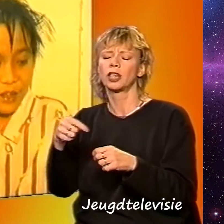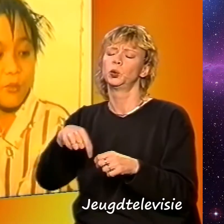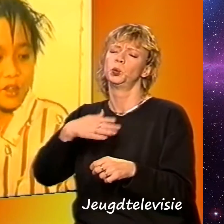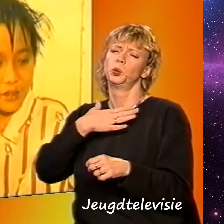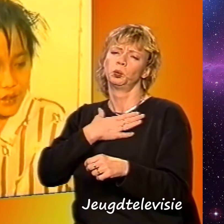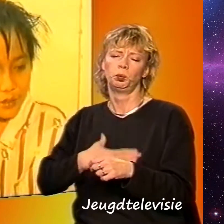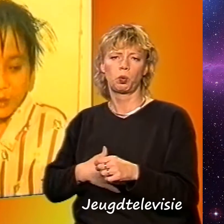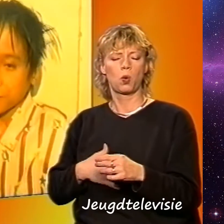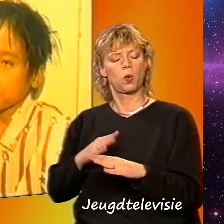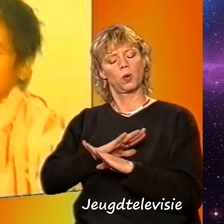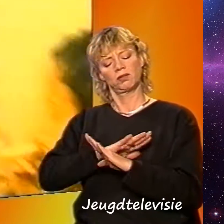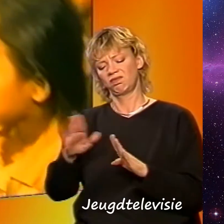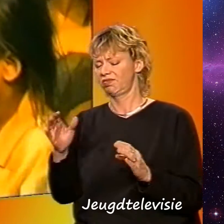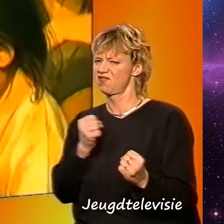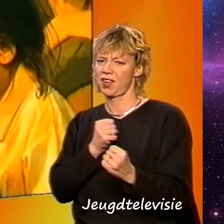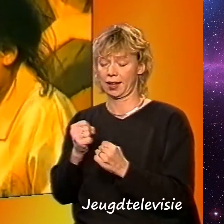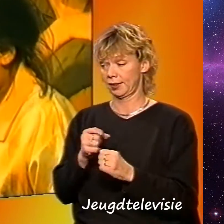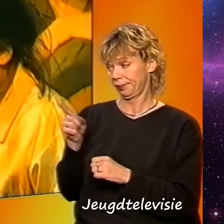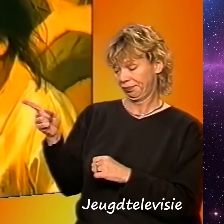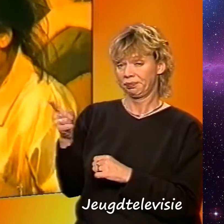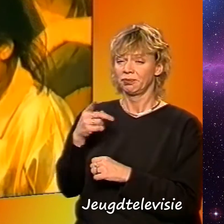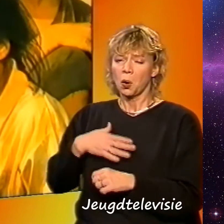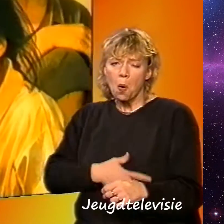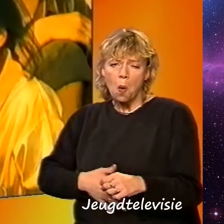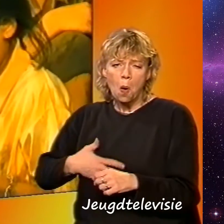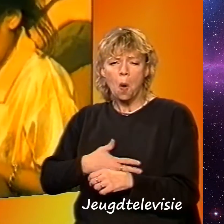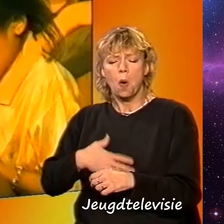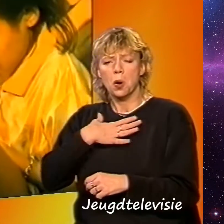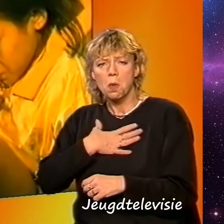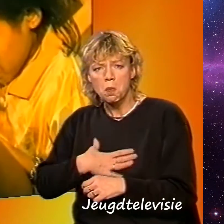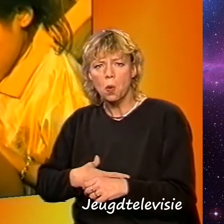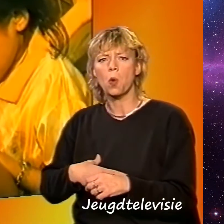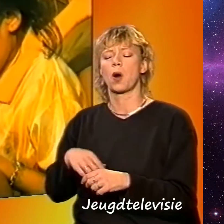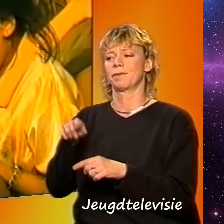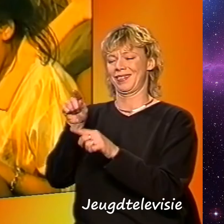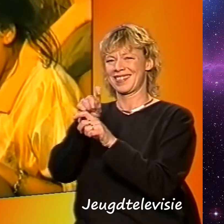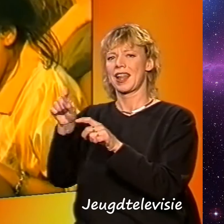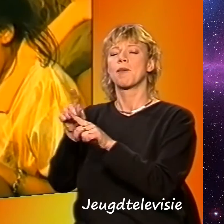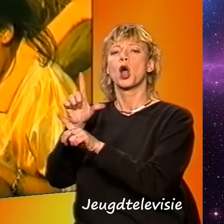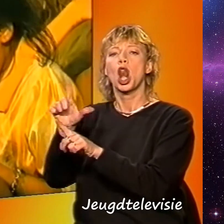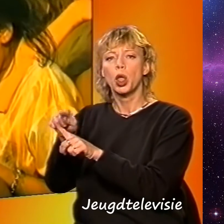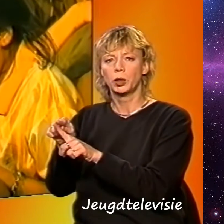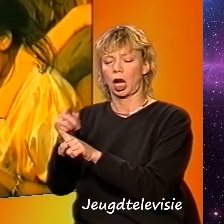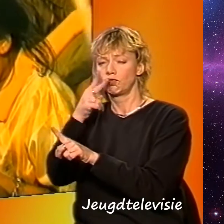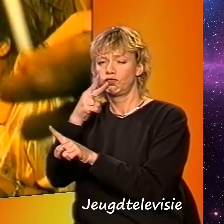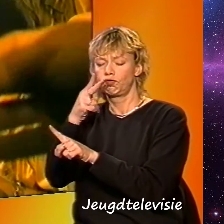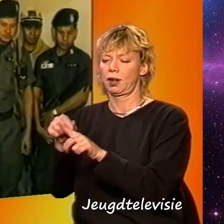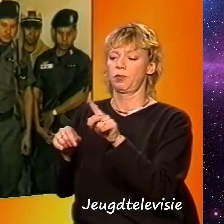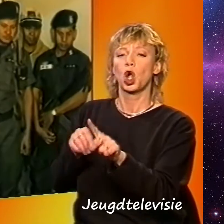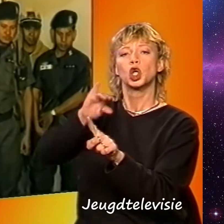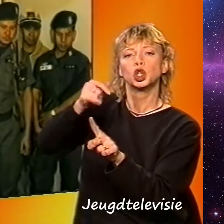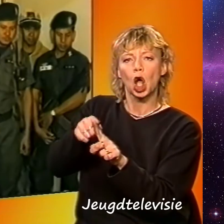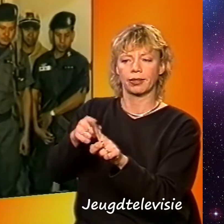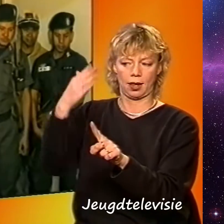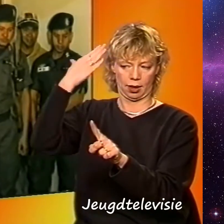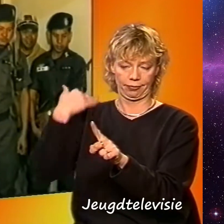Hongerig en vermoeid zitten ze tussen de journalisten. Luther die aaneens stuk sigaretten rookt en Johnny met zijn lange haren. Je kan zien dat